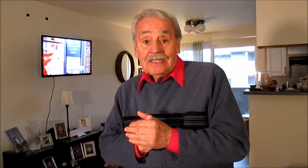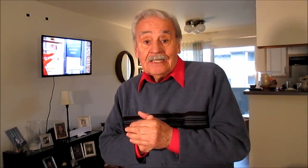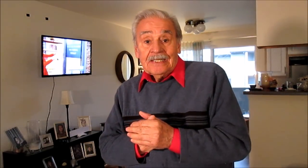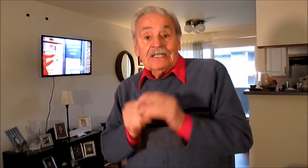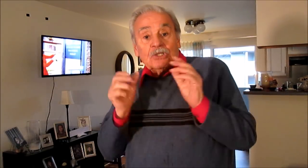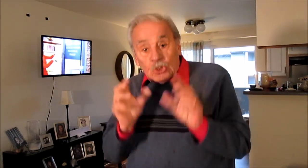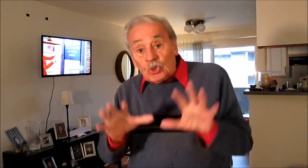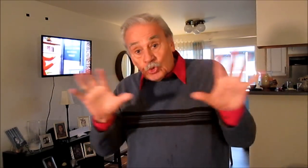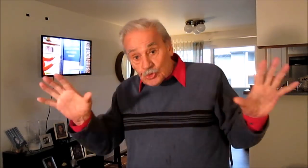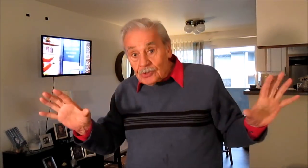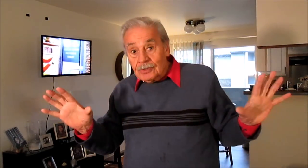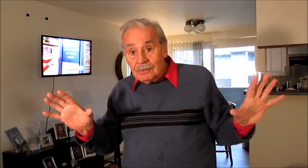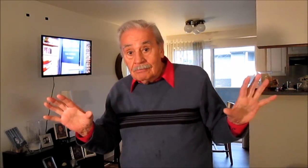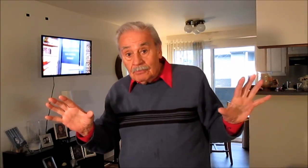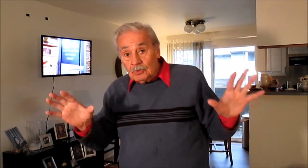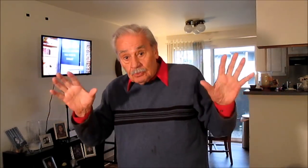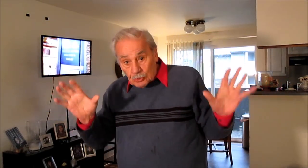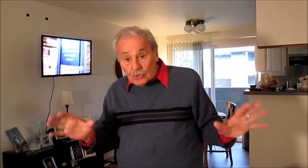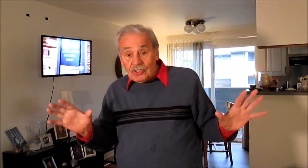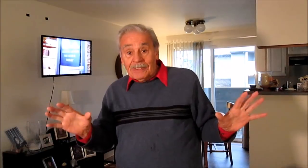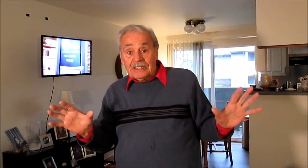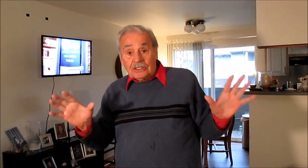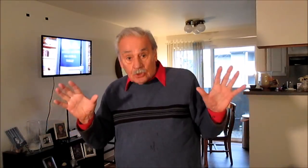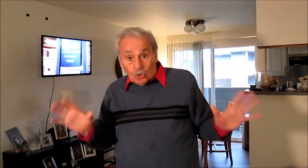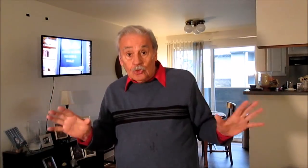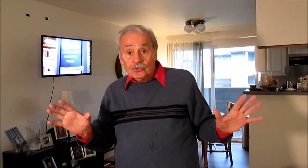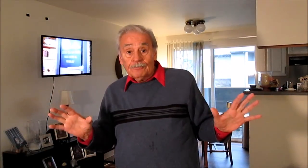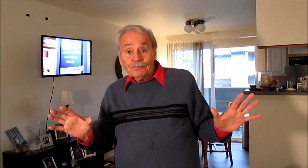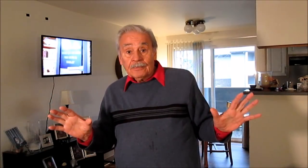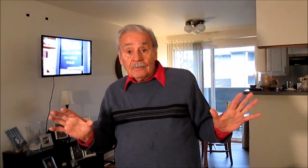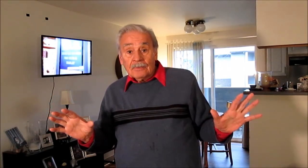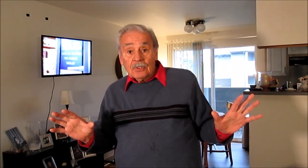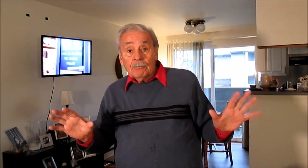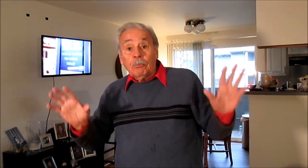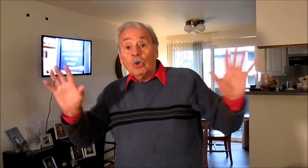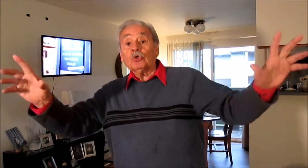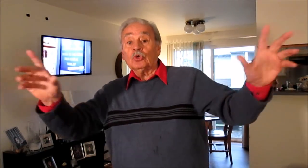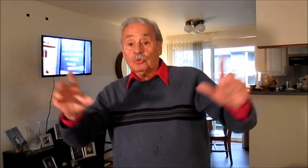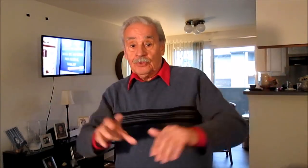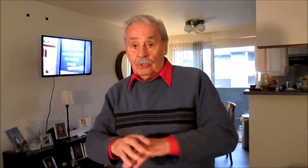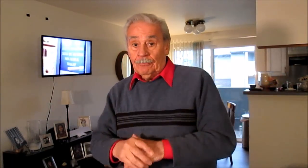Y todos, curiosamente todos, por corrupción.